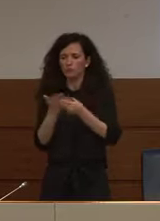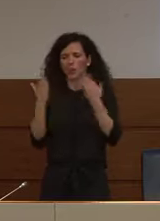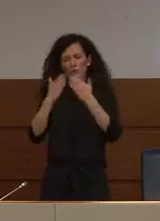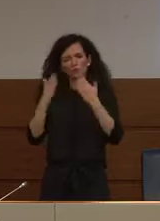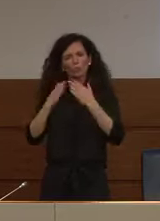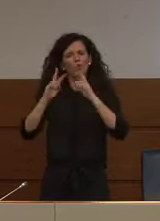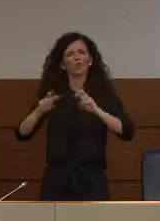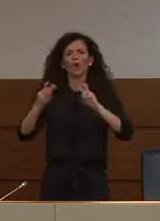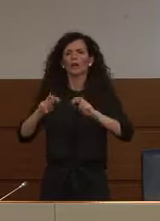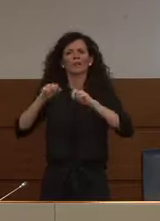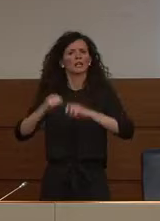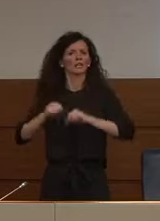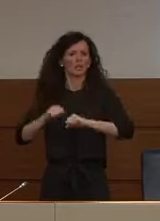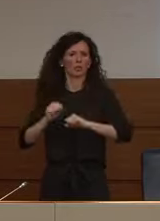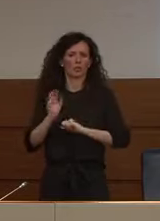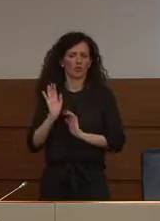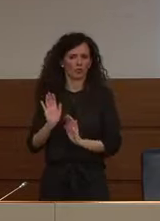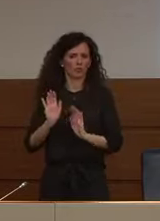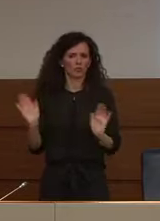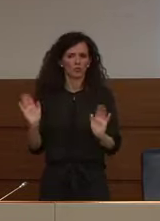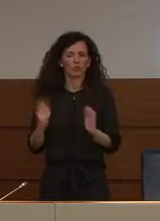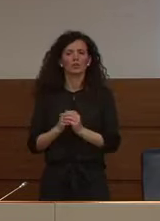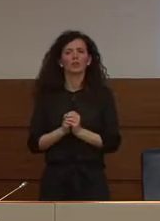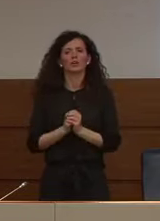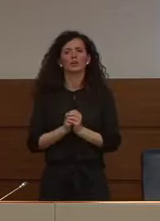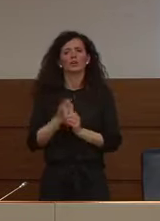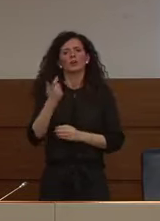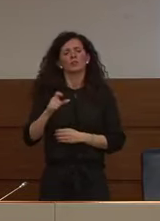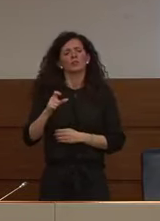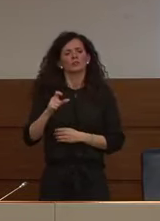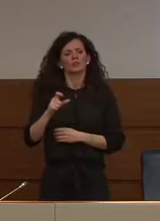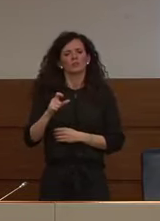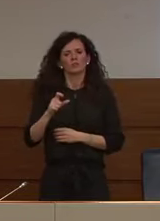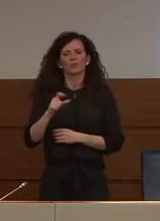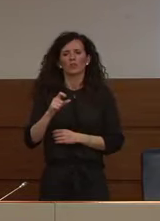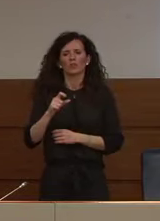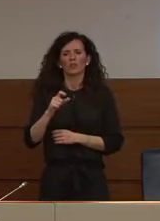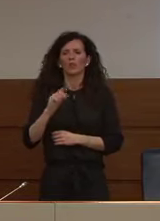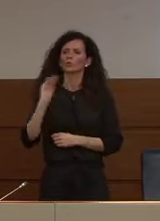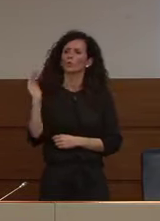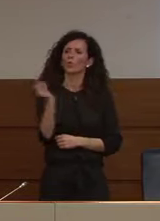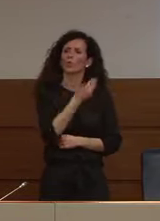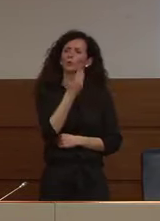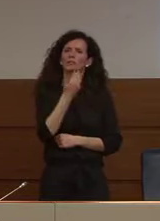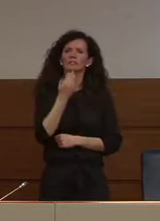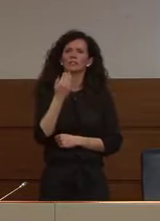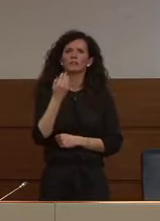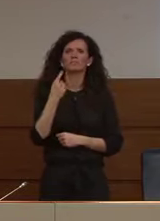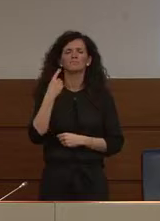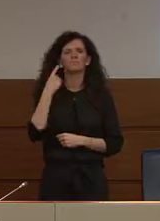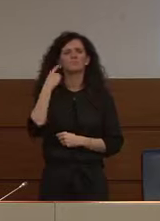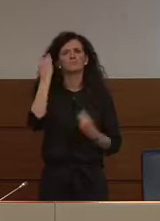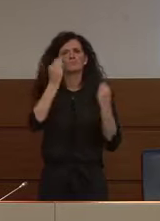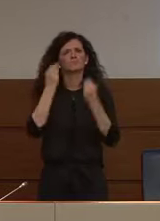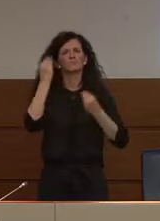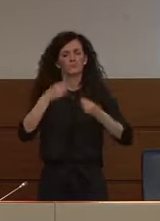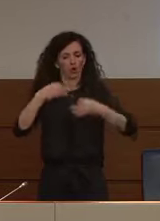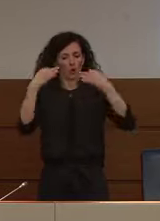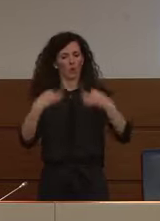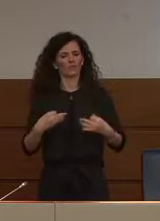perché siamo straordinariamente tutti convinti che la raccolta di queste